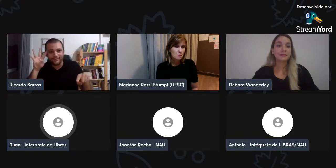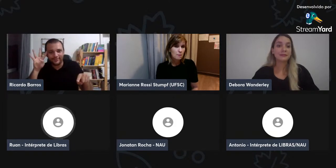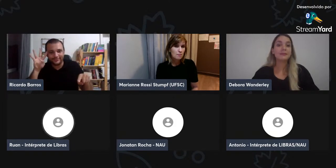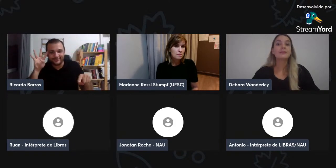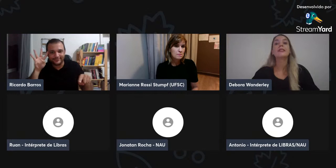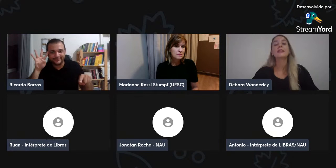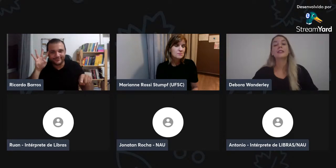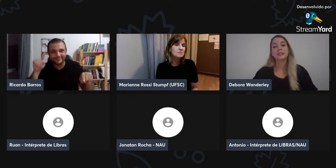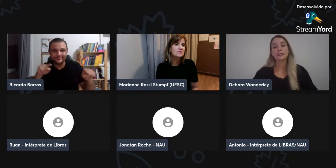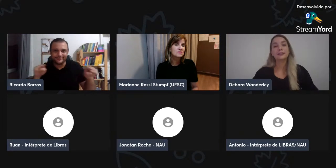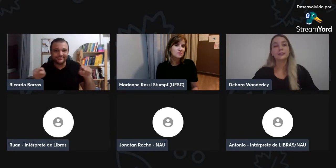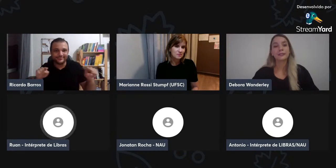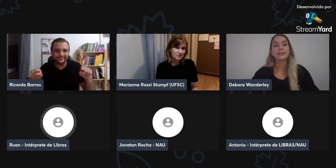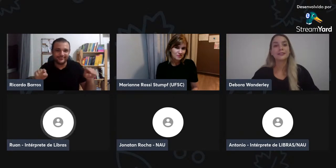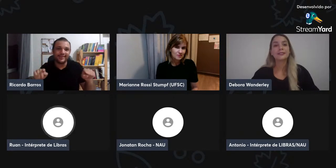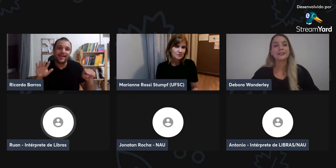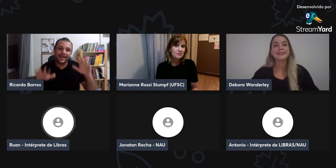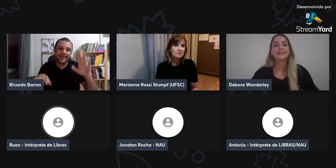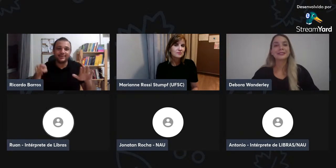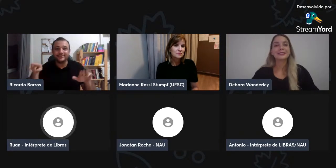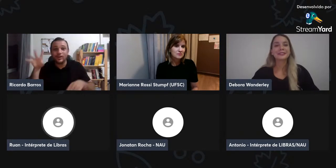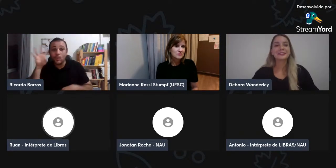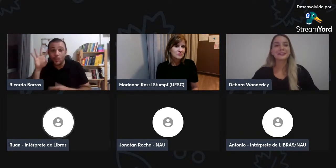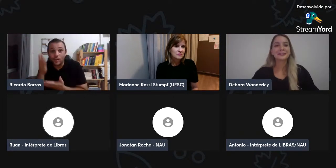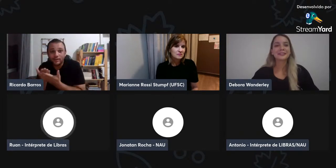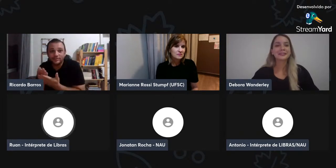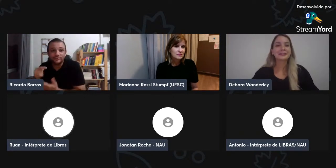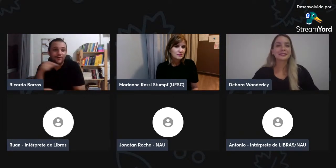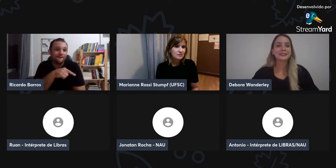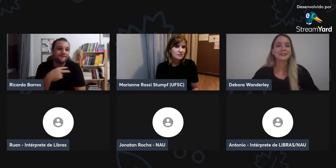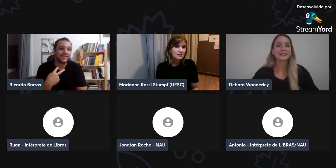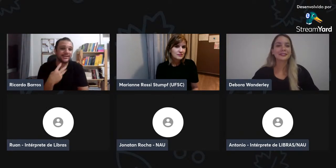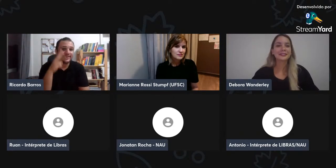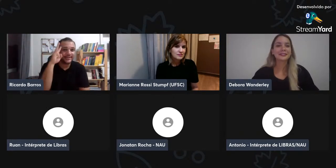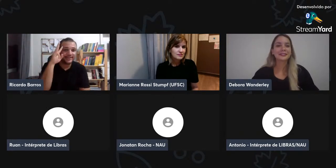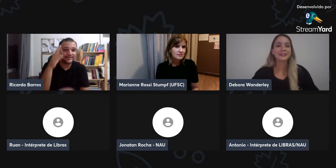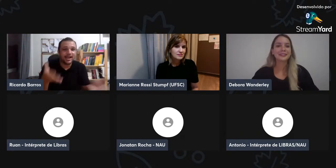acompanhar, e temos duas turmas, a de terça e a de quarta.